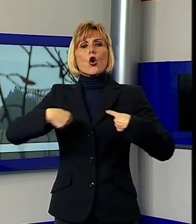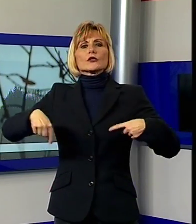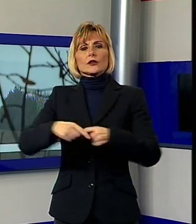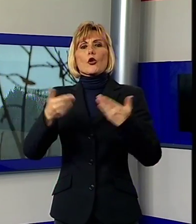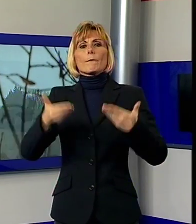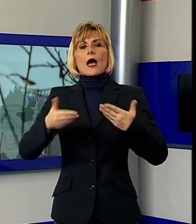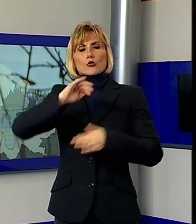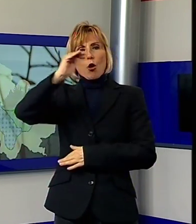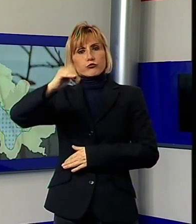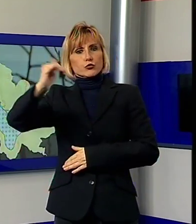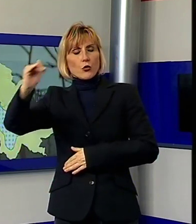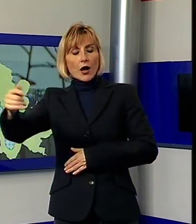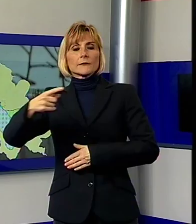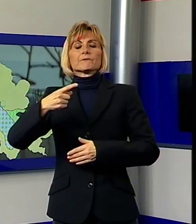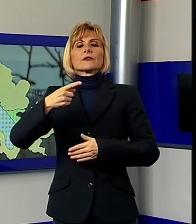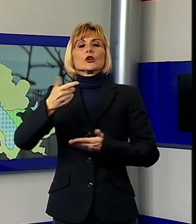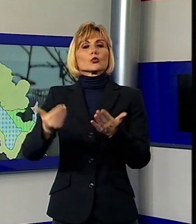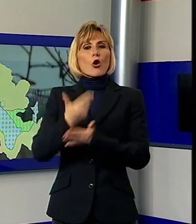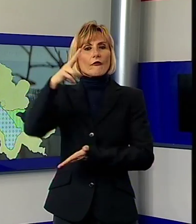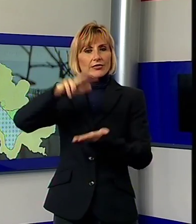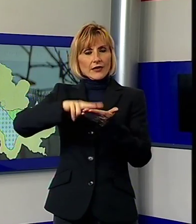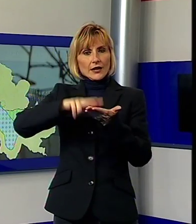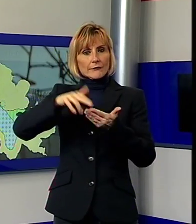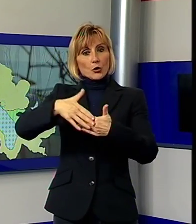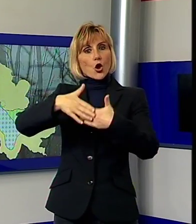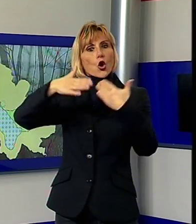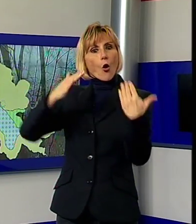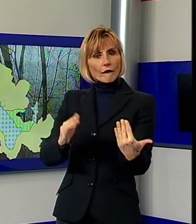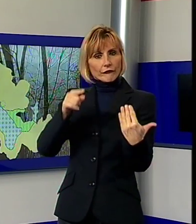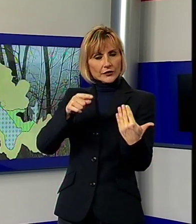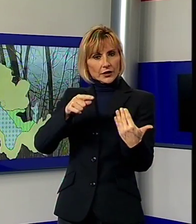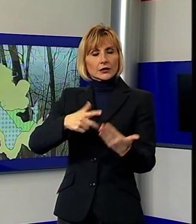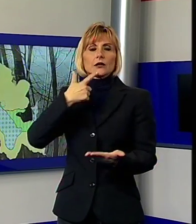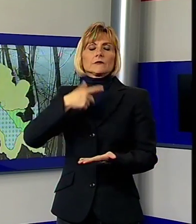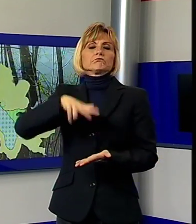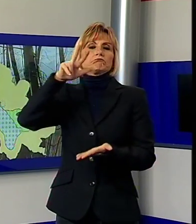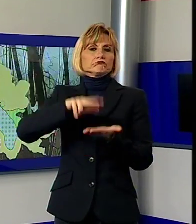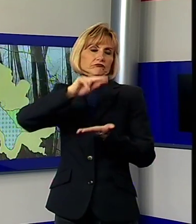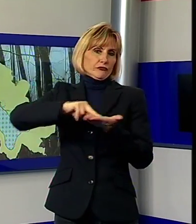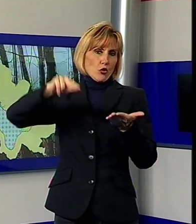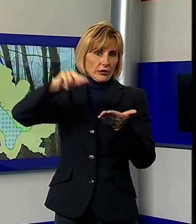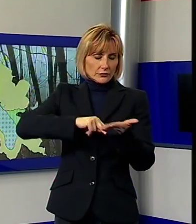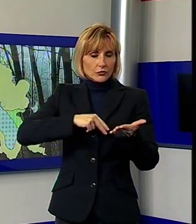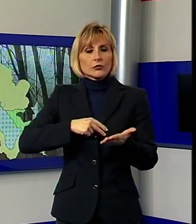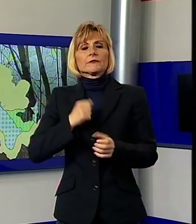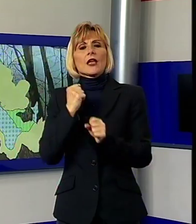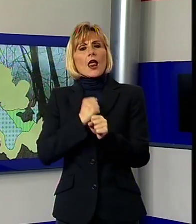votò una delibera per una nuova perimetrazione del territorio. La procedura di valutazione proseguita per ben 14